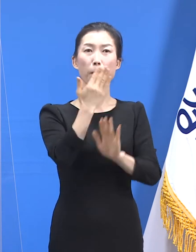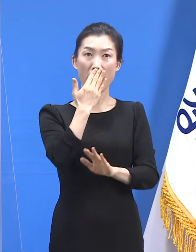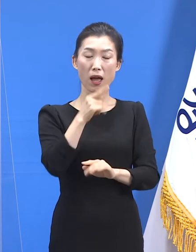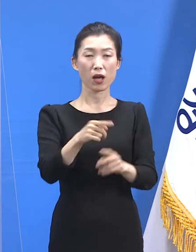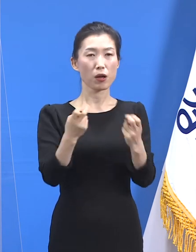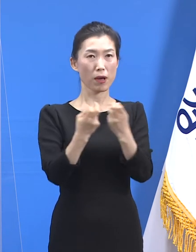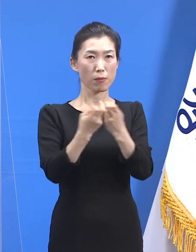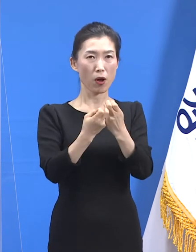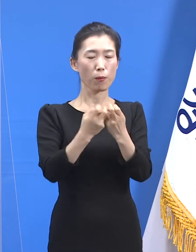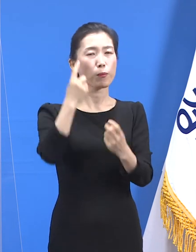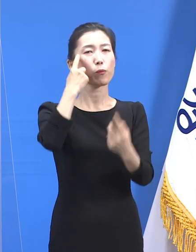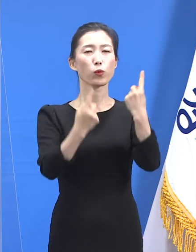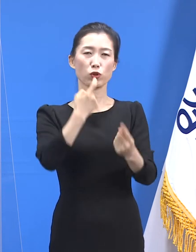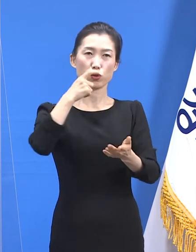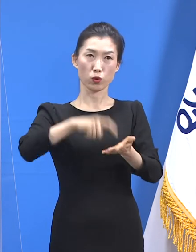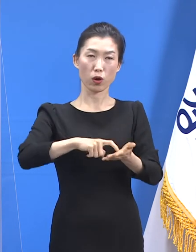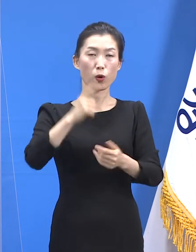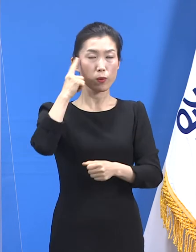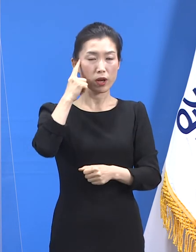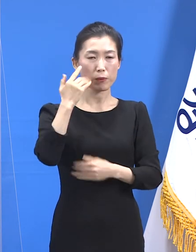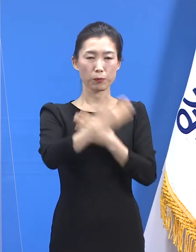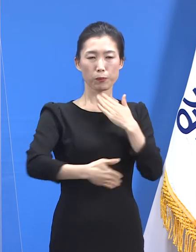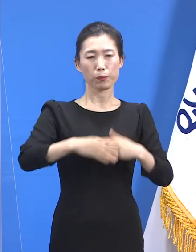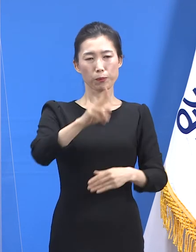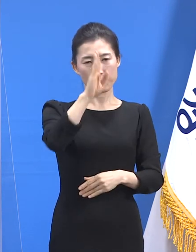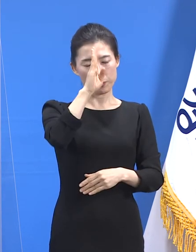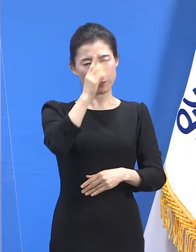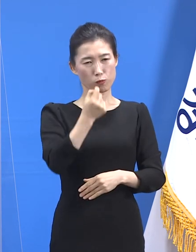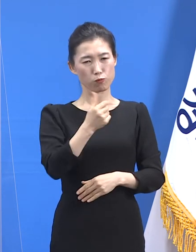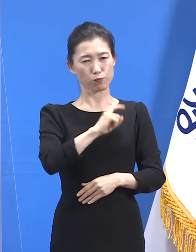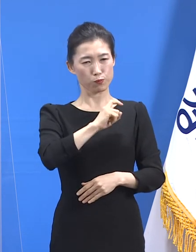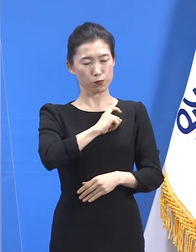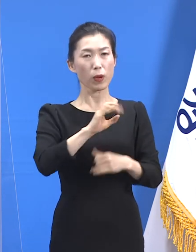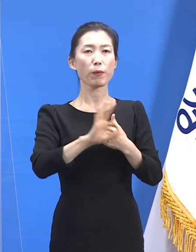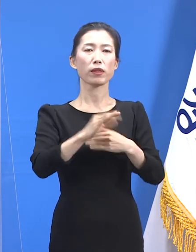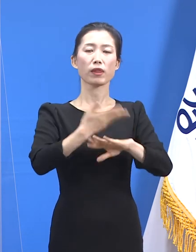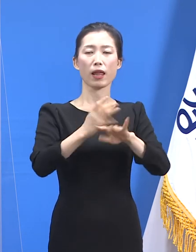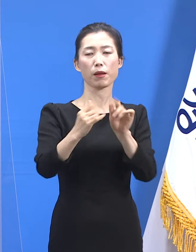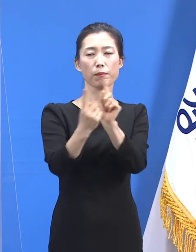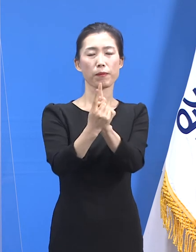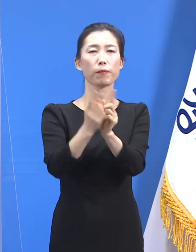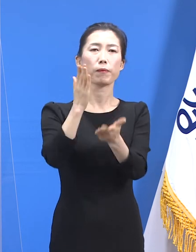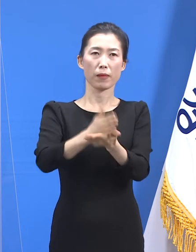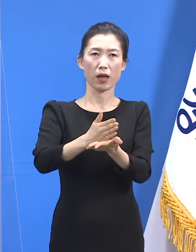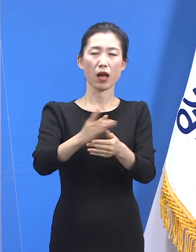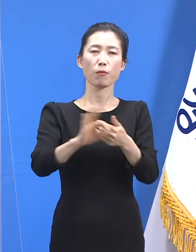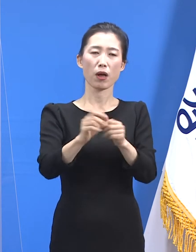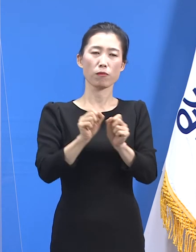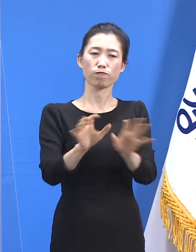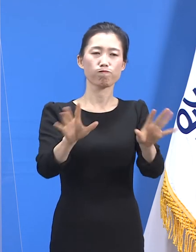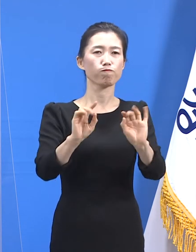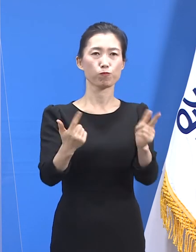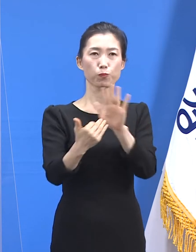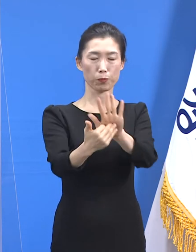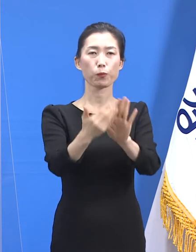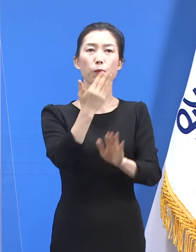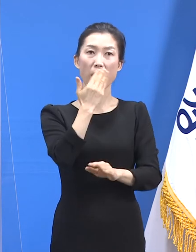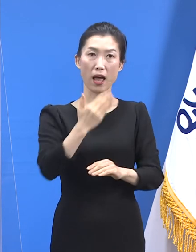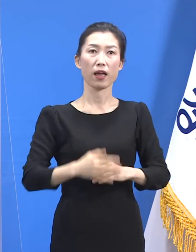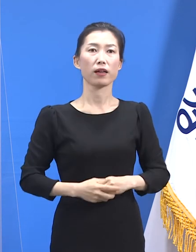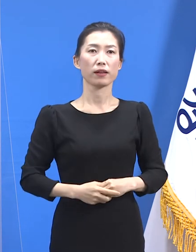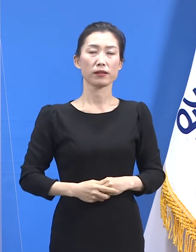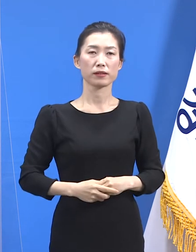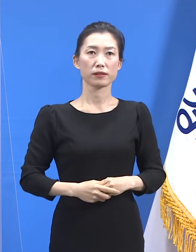단순합니다. 증상이 있는 사람이 다른 사람들과 접촉하지 않도록 하는 것입니다. 이런